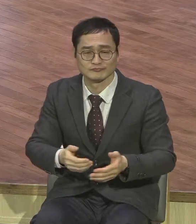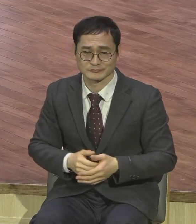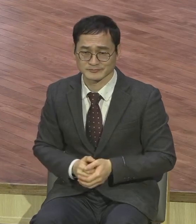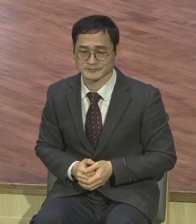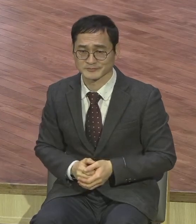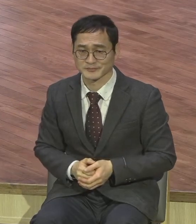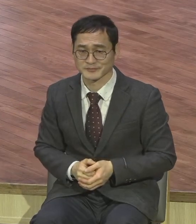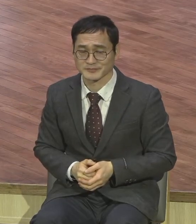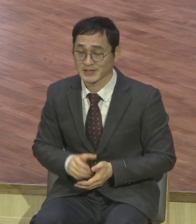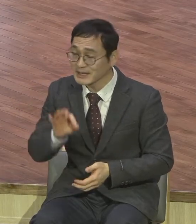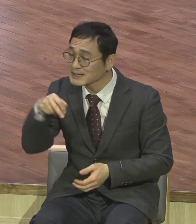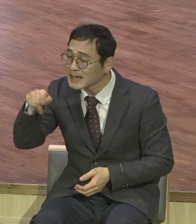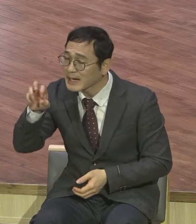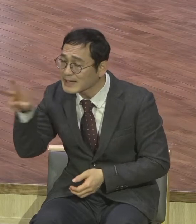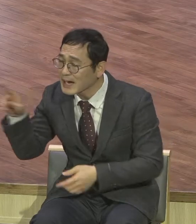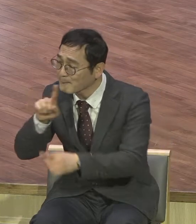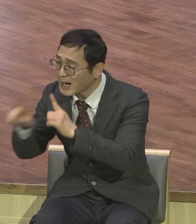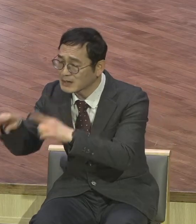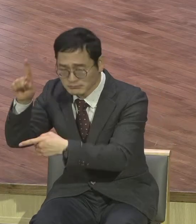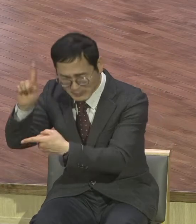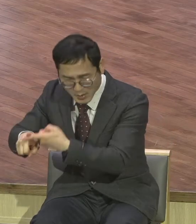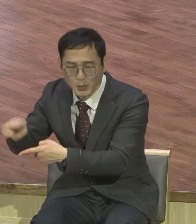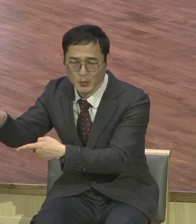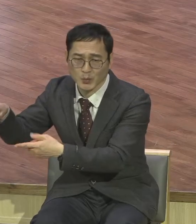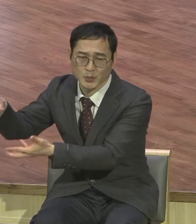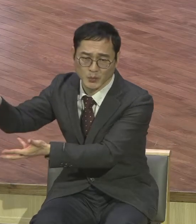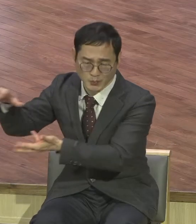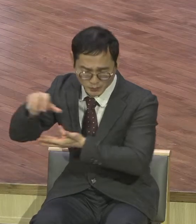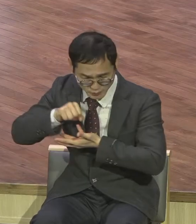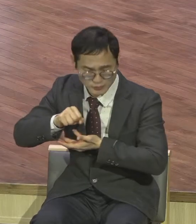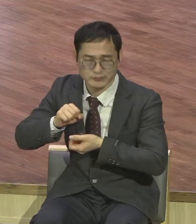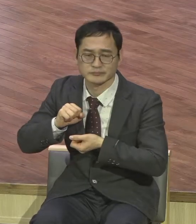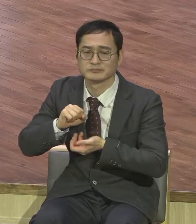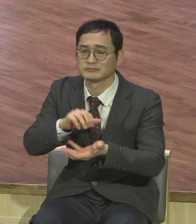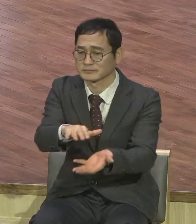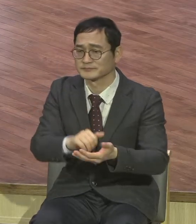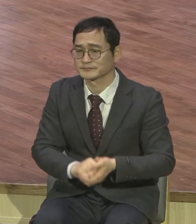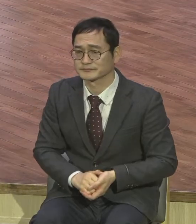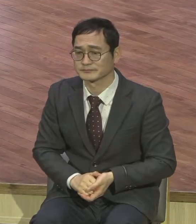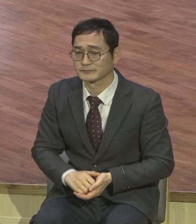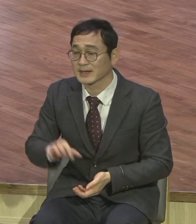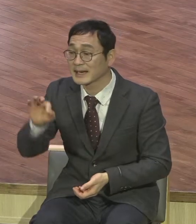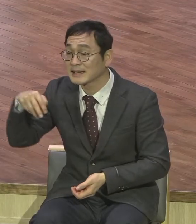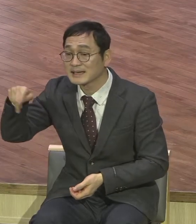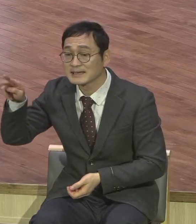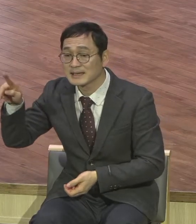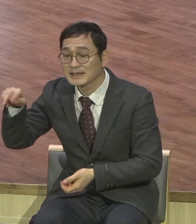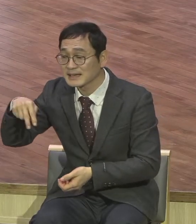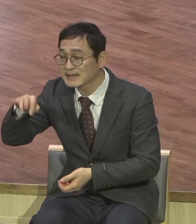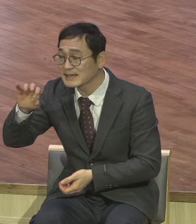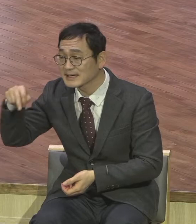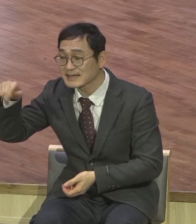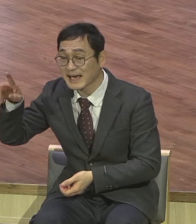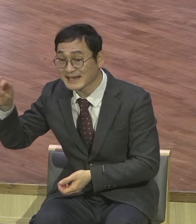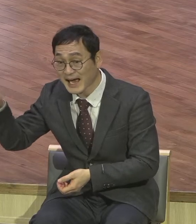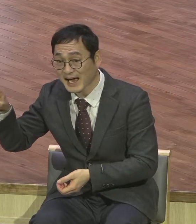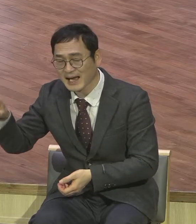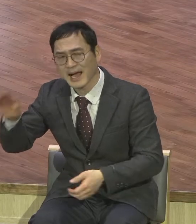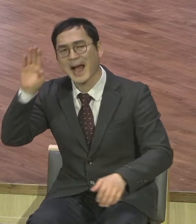무슨 말입니까? 메시아에 대한 예언의 말씀이 예수님 오심으로 이